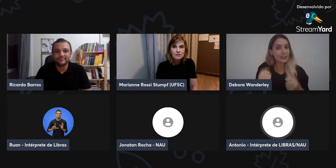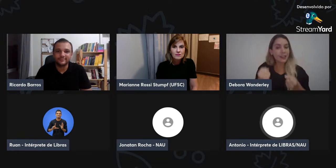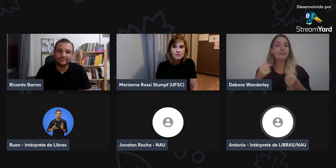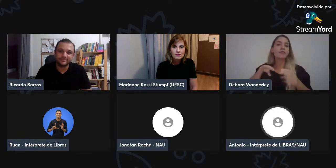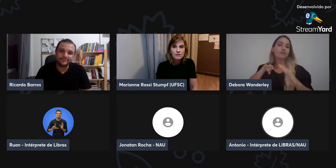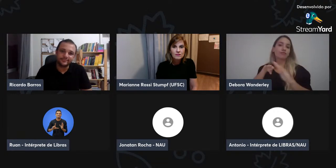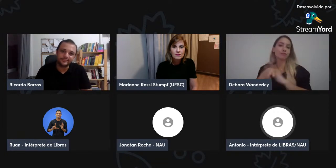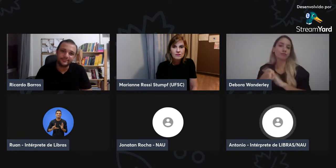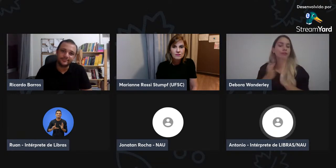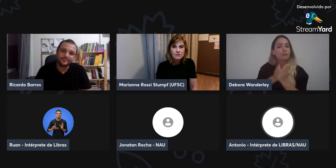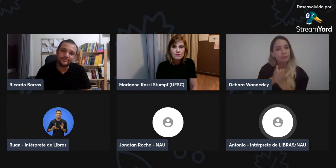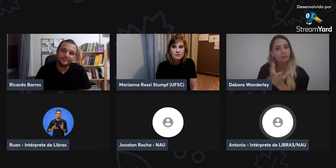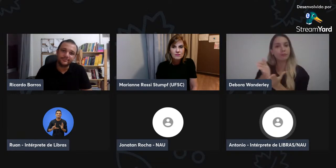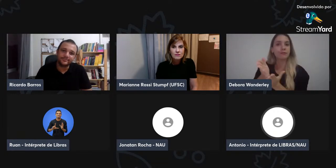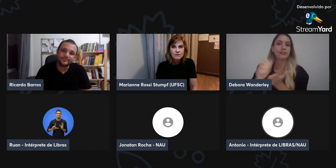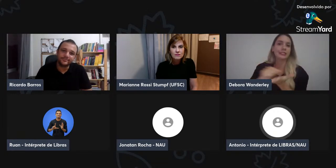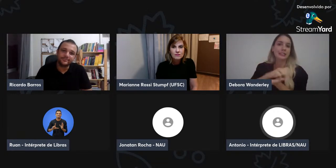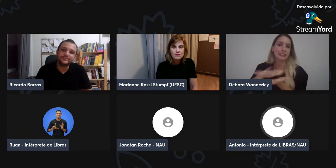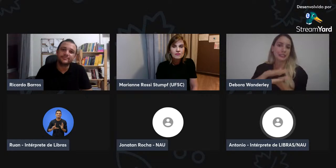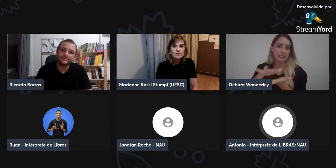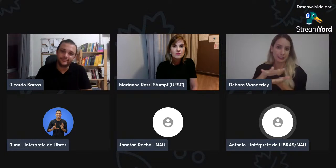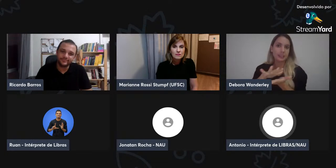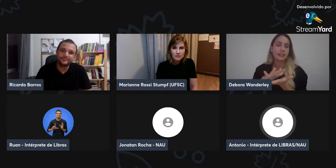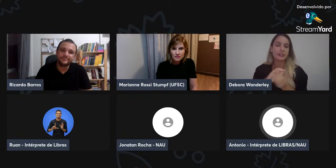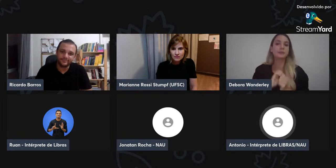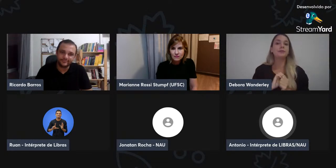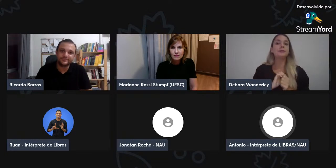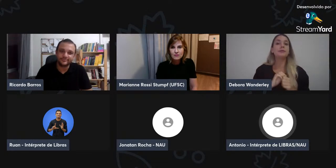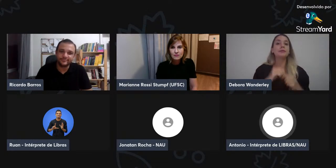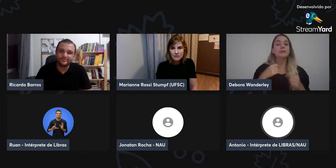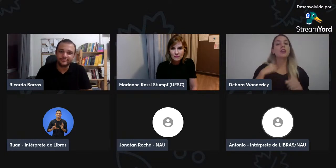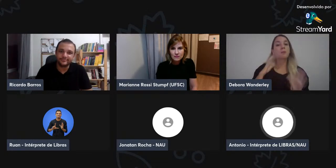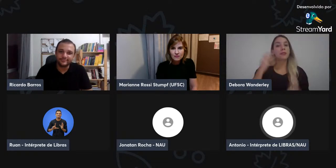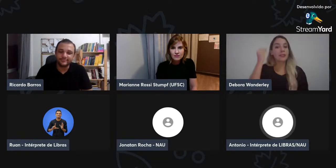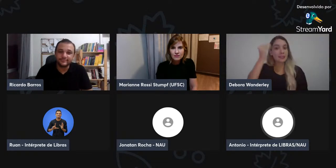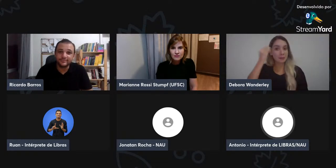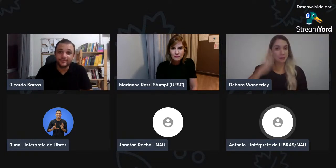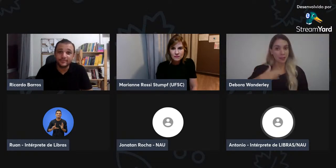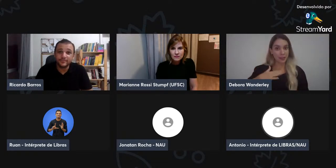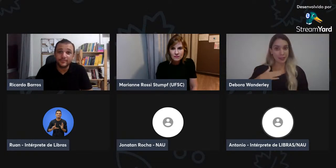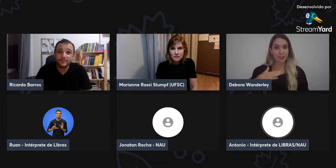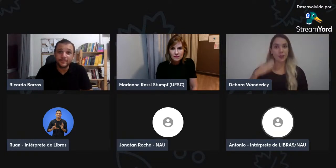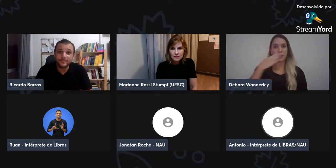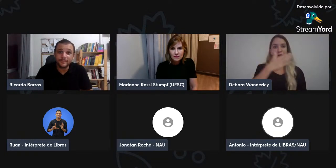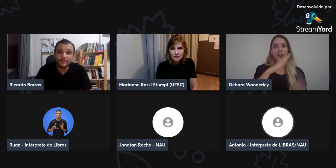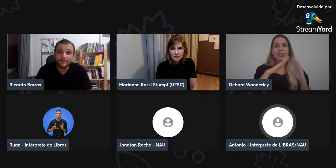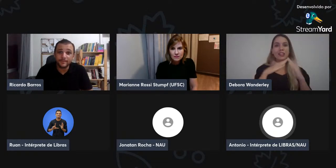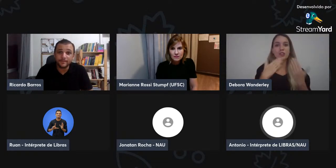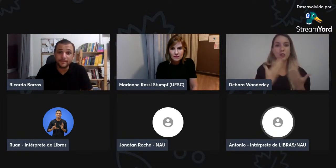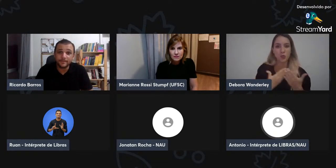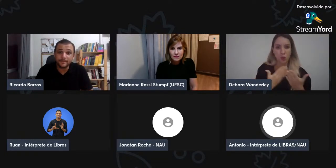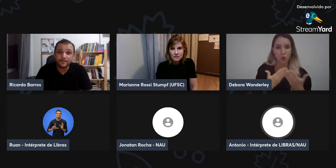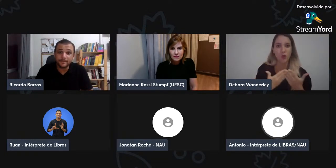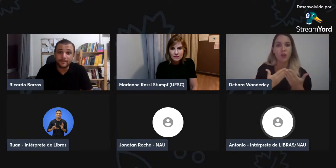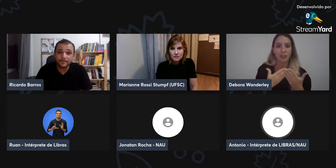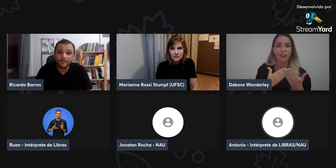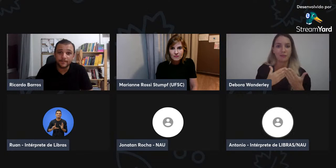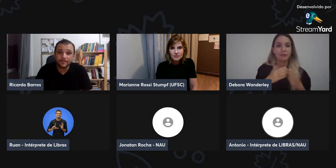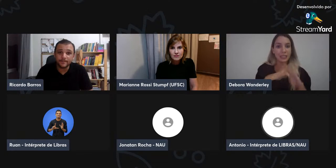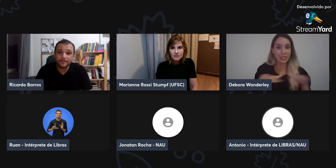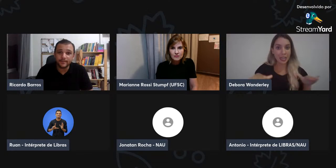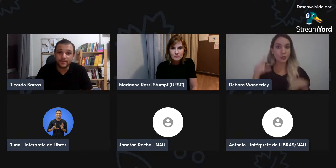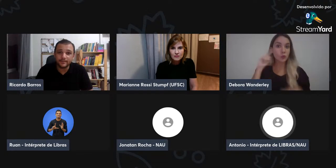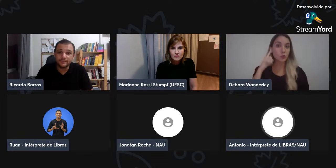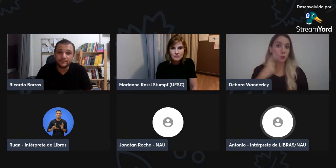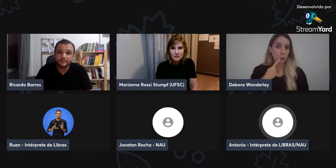principalmente, as pessoas que querem ingressar nessa área mesmo, para trabalhar diretamente com o SIGWRIT, estudar, fazer esses